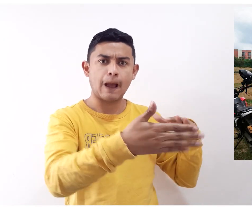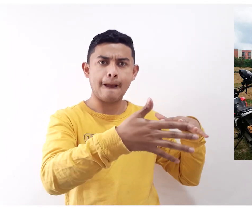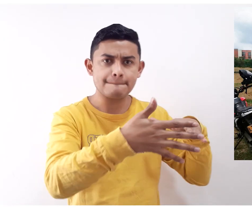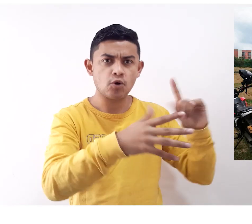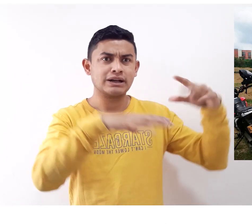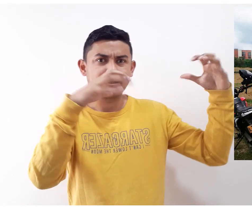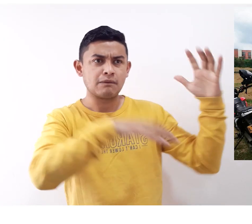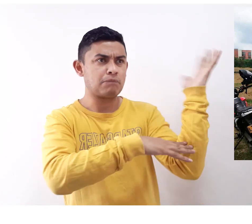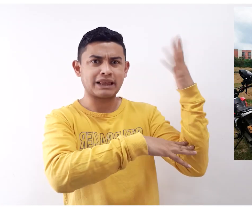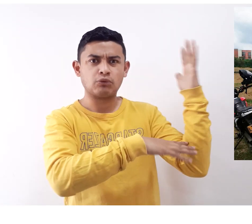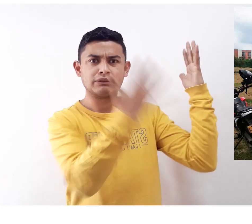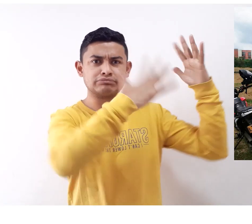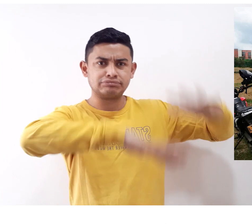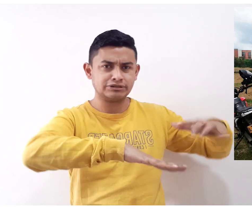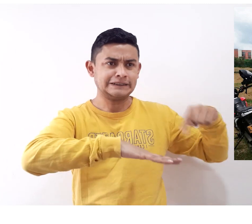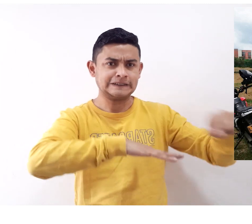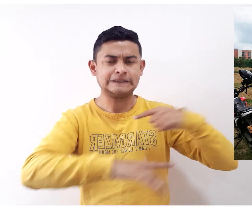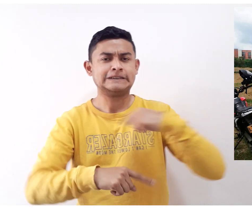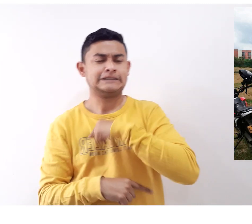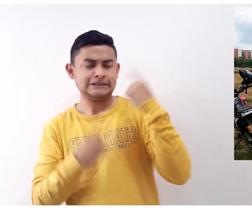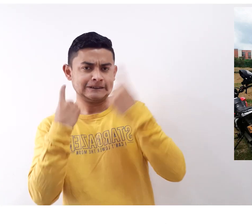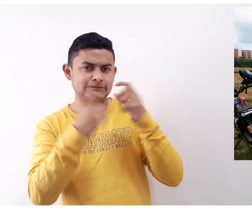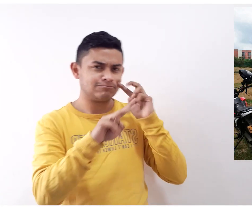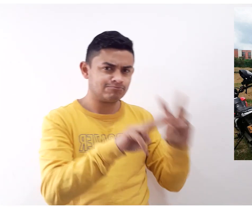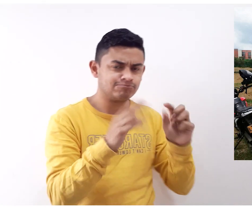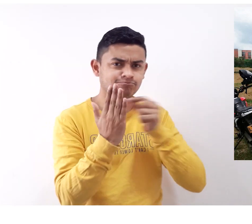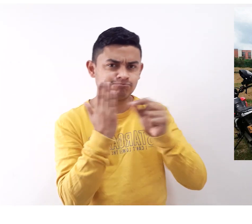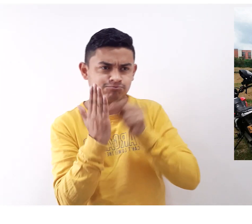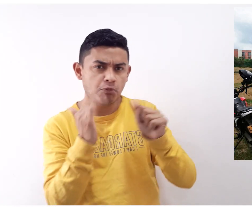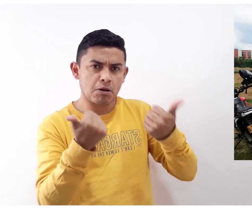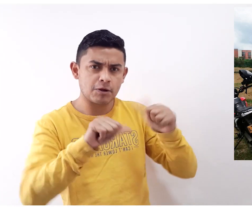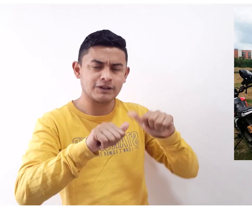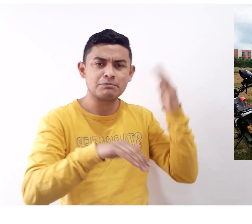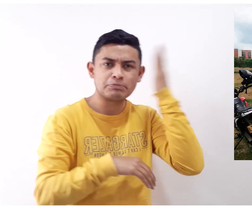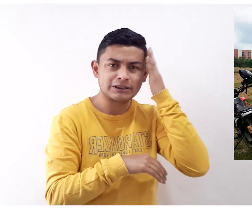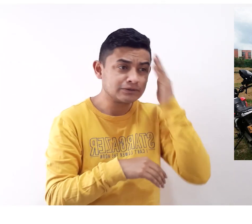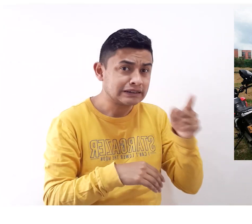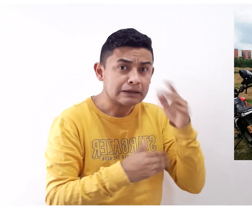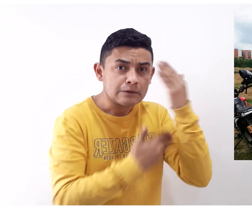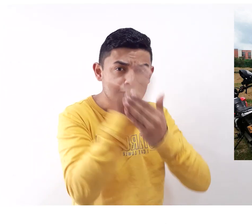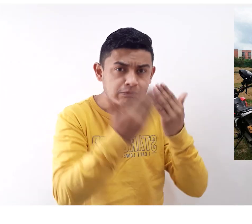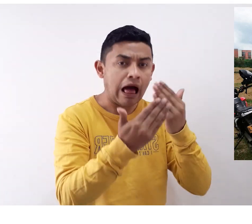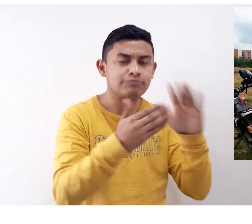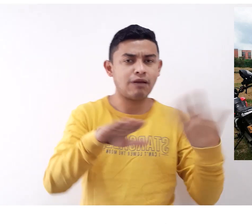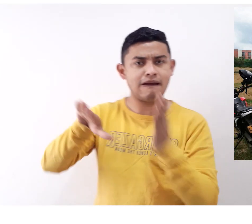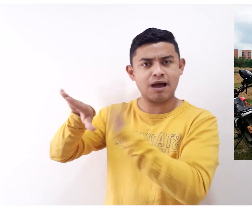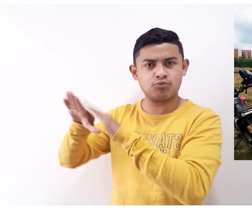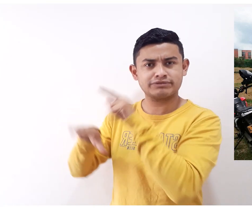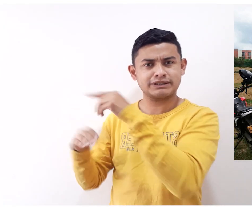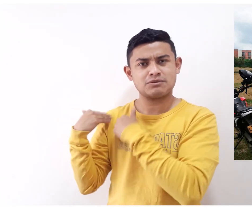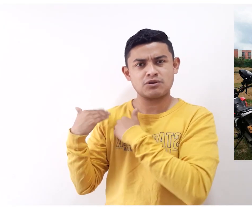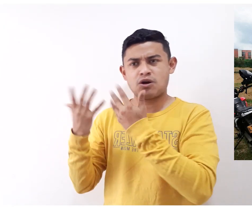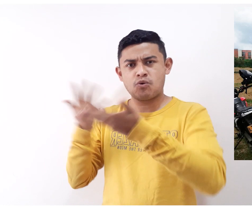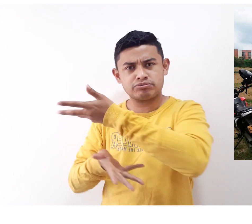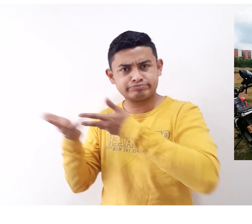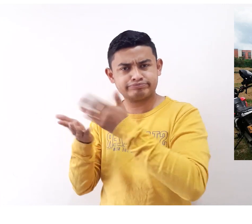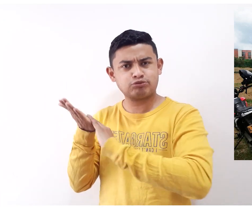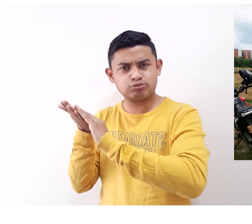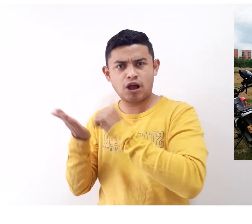través de un documento de la Corporación Autónoma Regional CAR, por lo cual se validaría la acción, pero se encuentra aún en